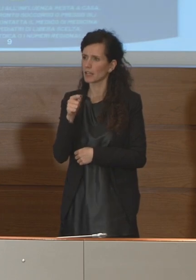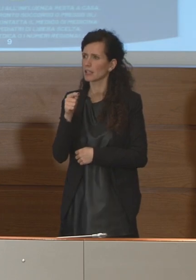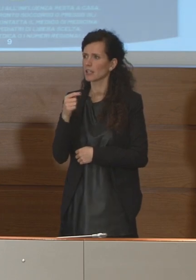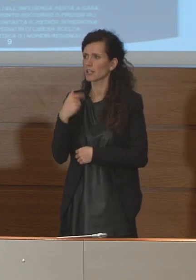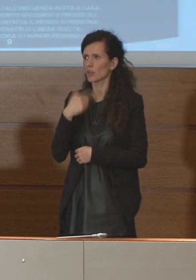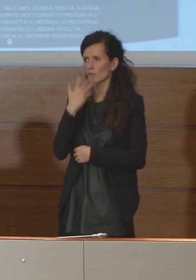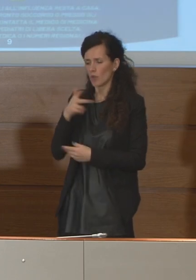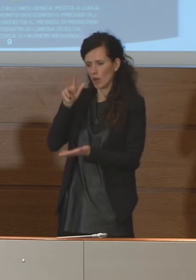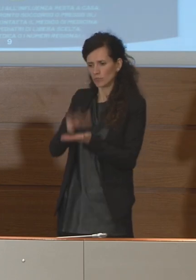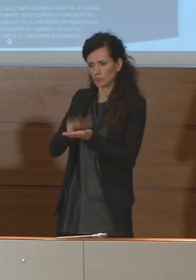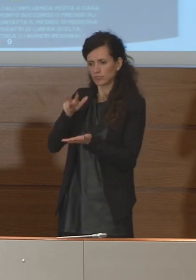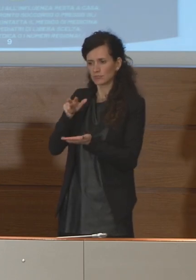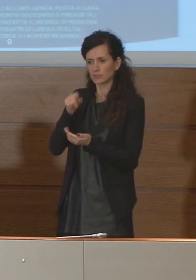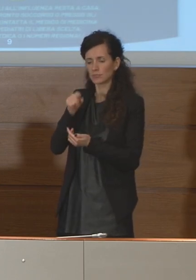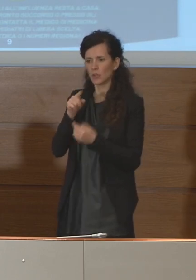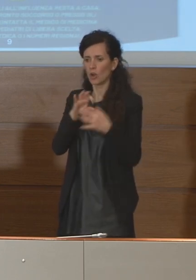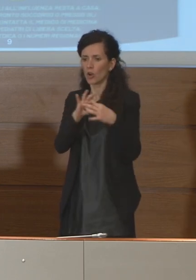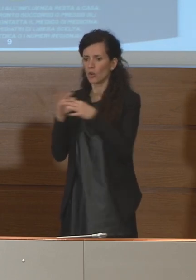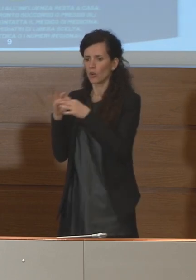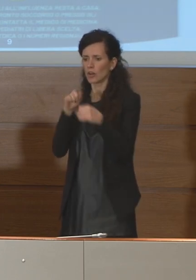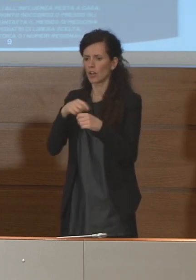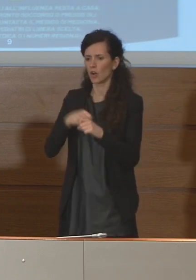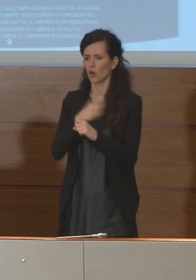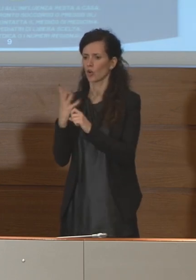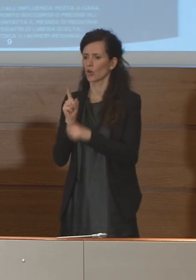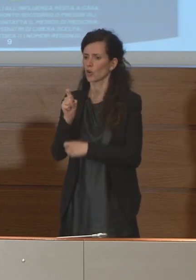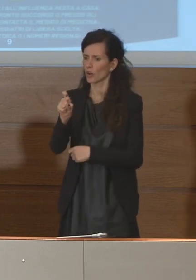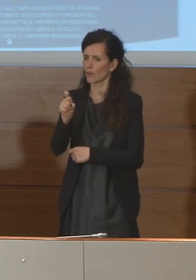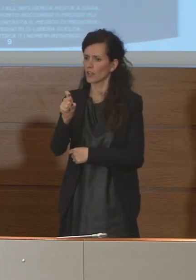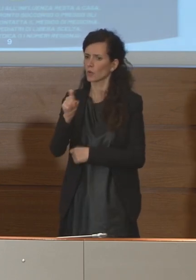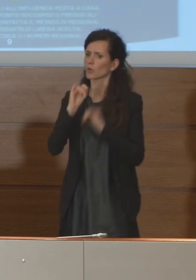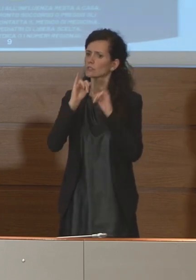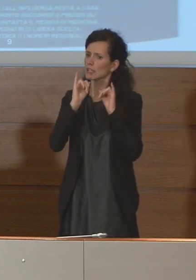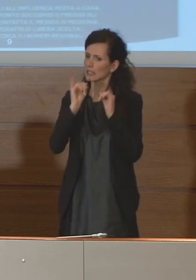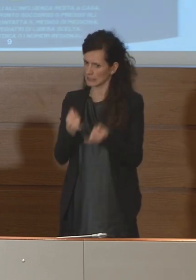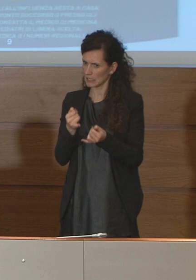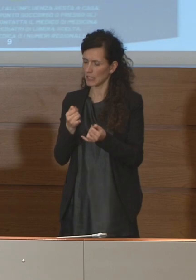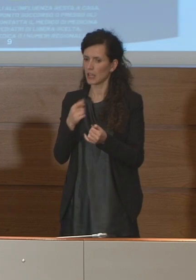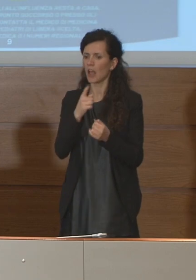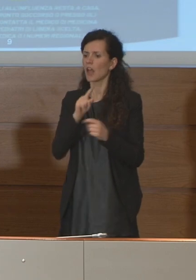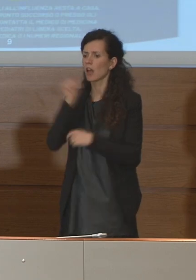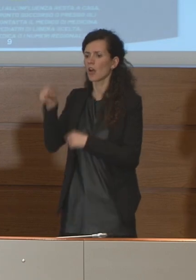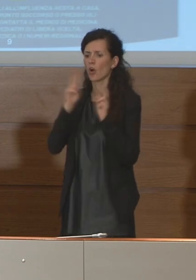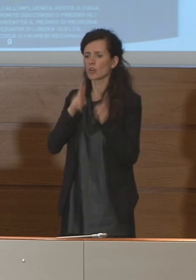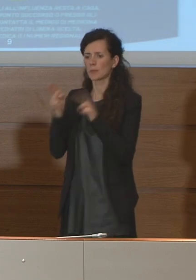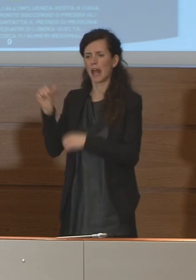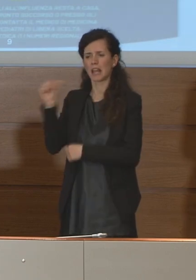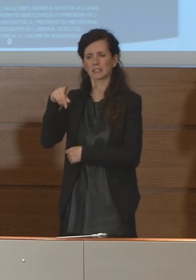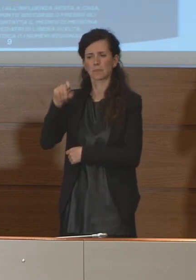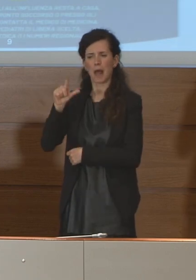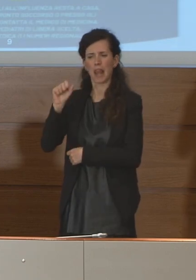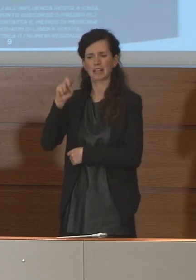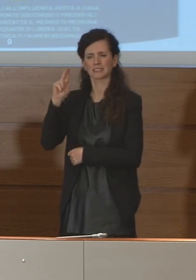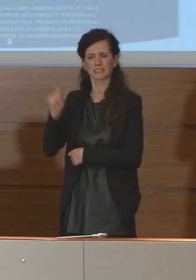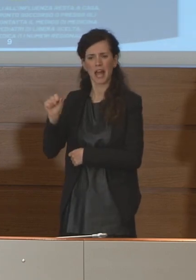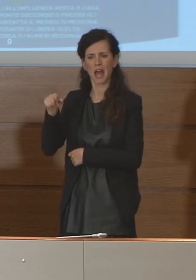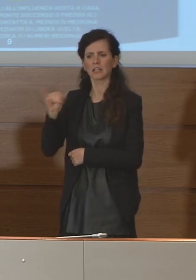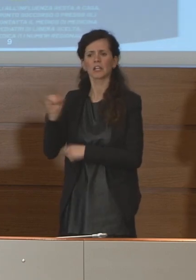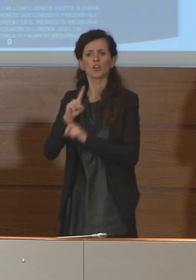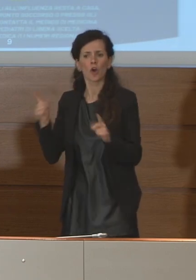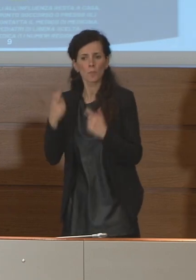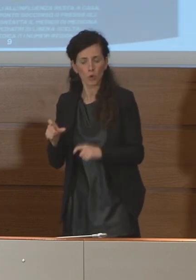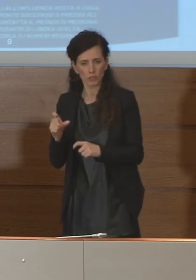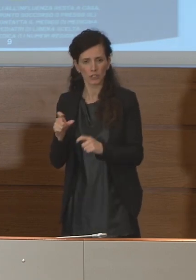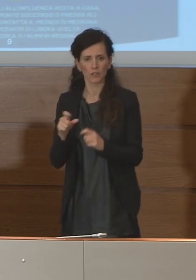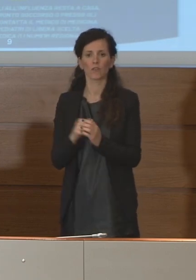confermato il legame col coronavirus e il perché non si trovasse allo Spallanzani. Allora ho avuto anche io notizie di